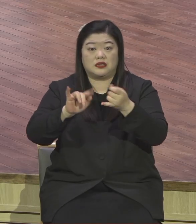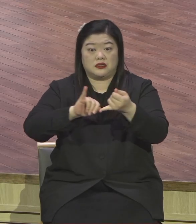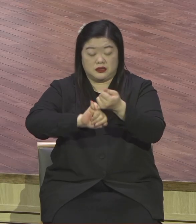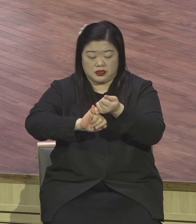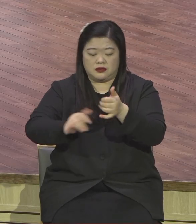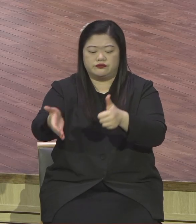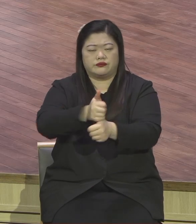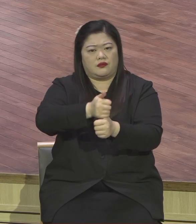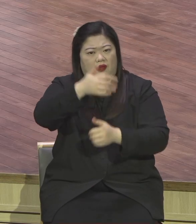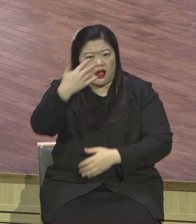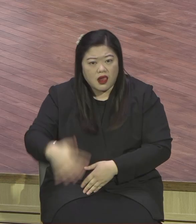말씀에 순종하지 않았어요.